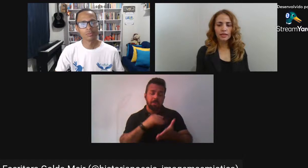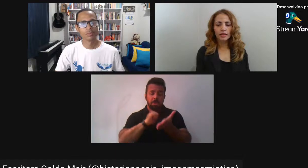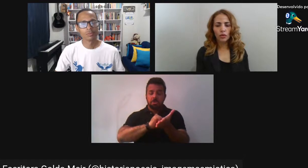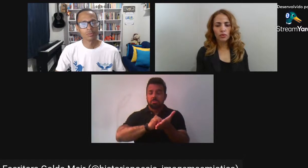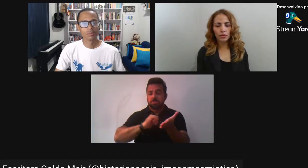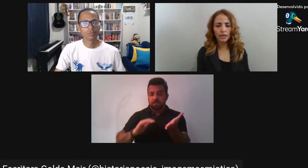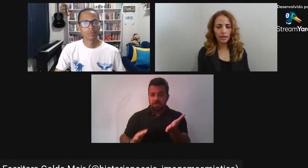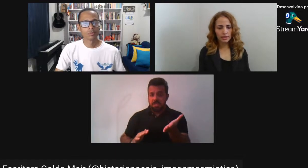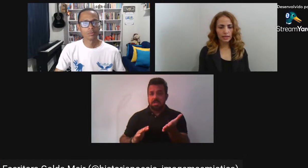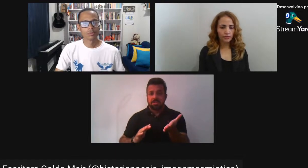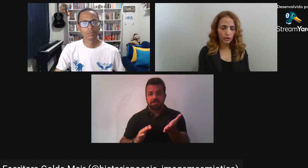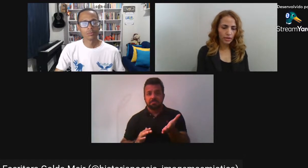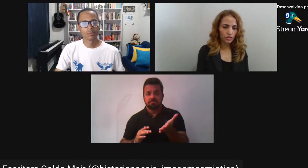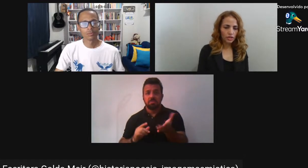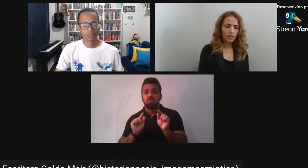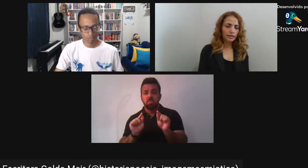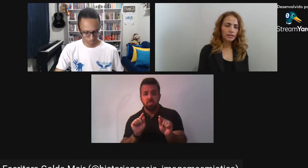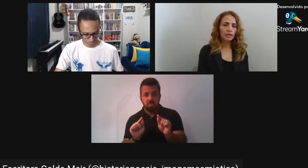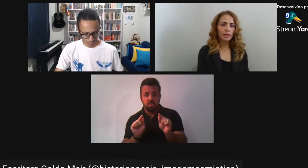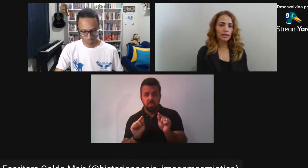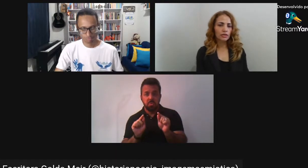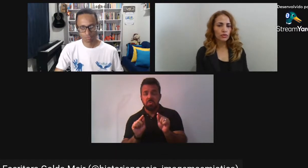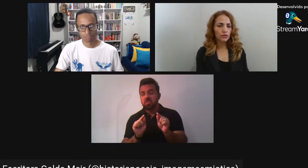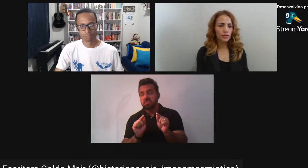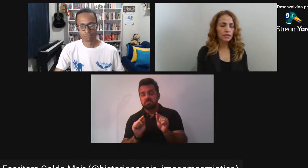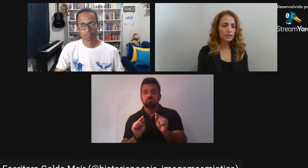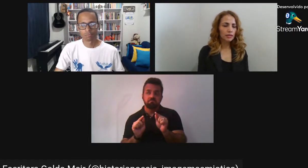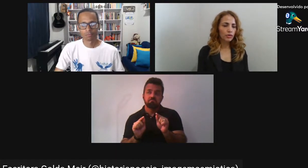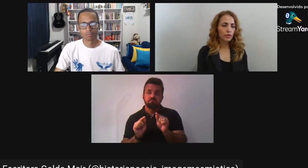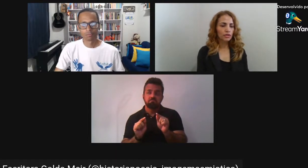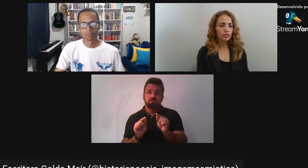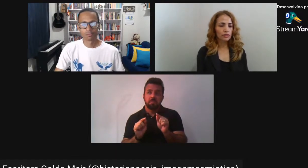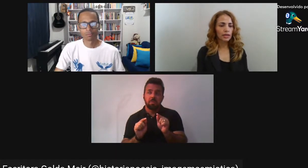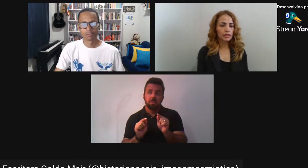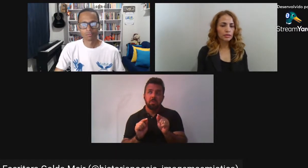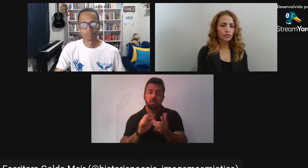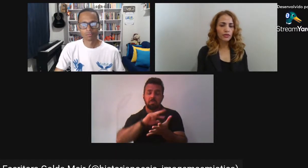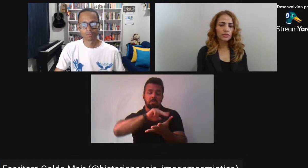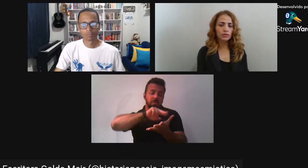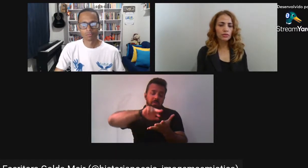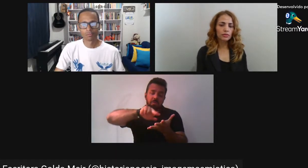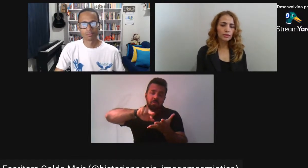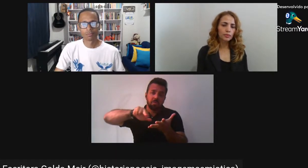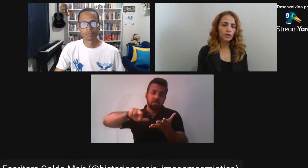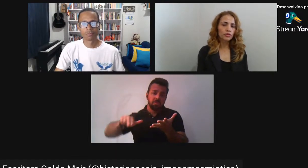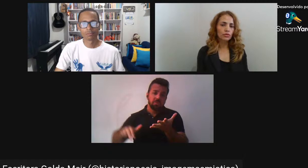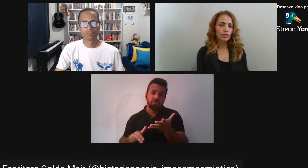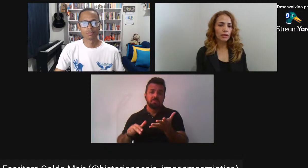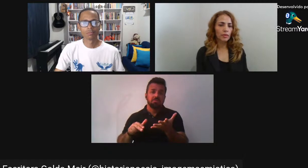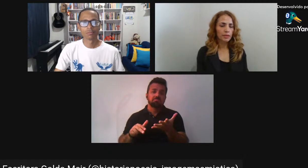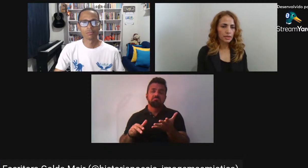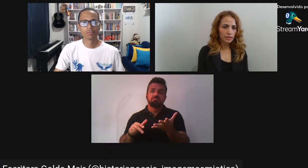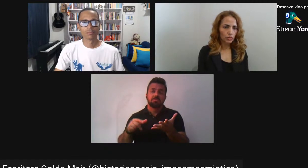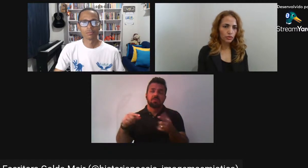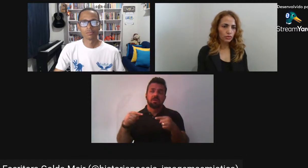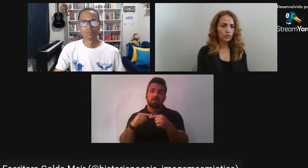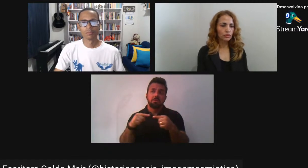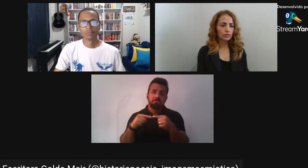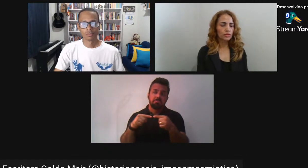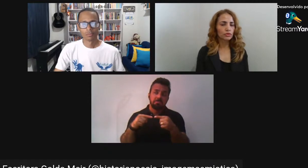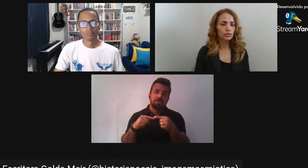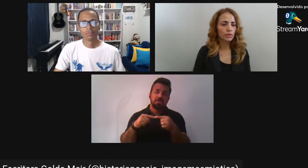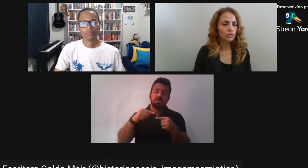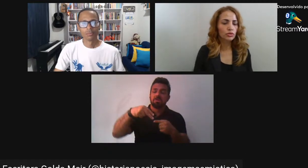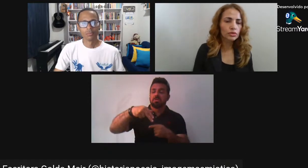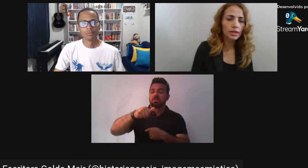concluir essa faculdade de letras E trabalhar questões físicas Porque eu acho que o naturalismo físico Pode estruturar uma pesquisa Muito